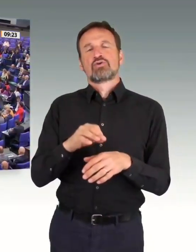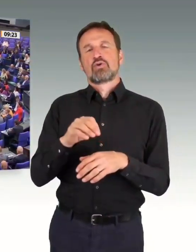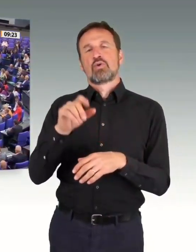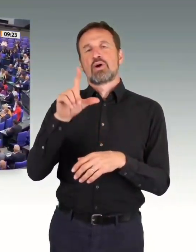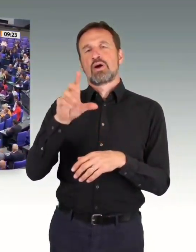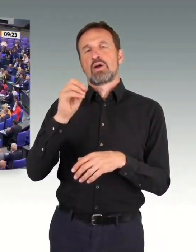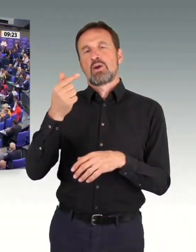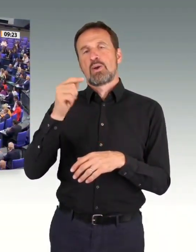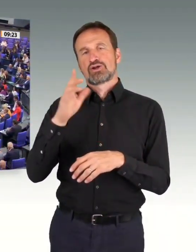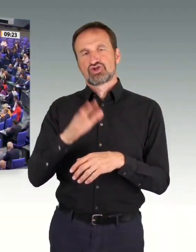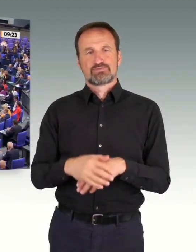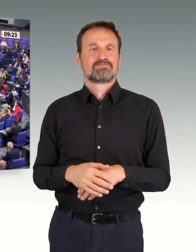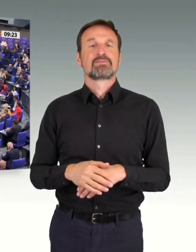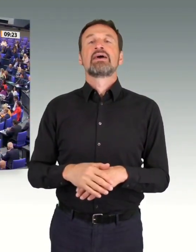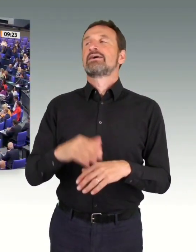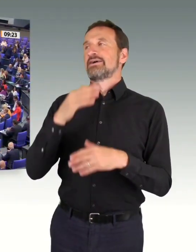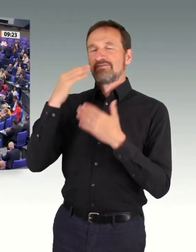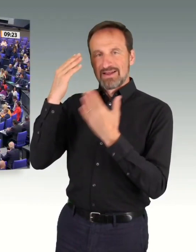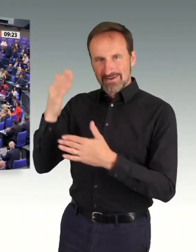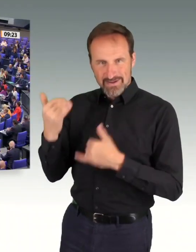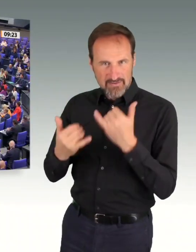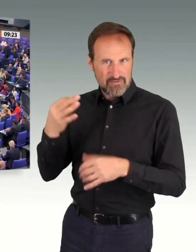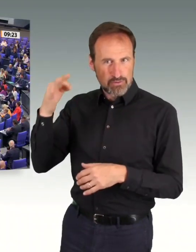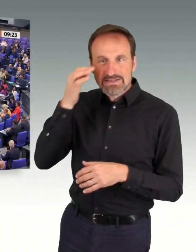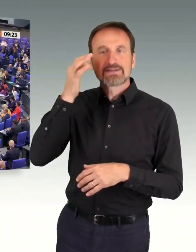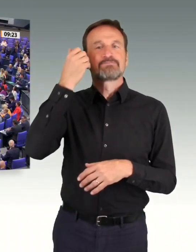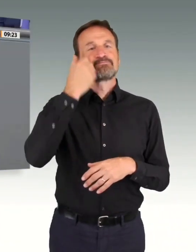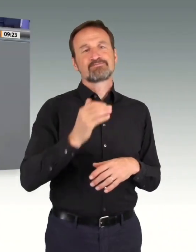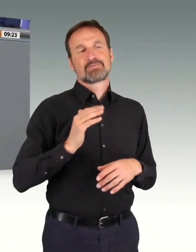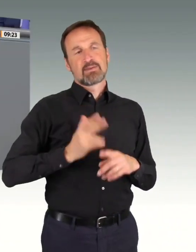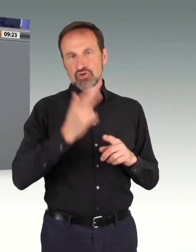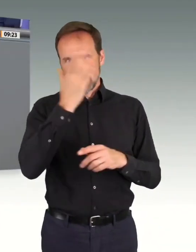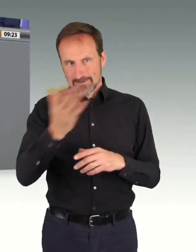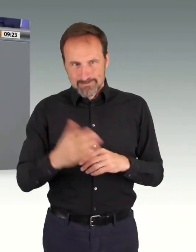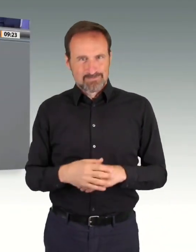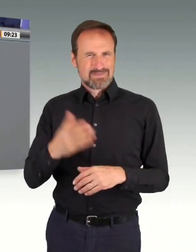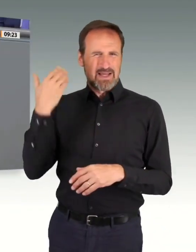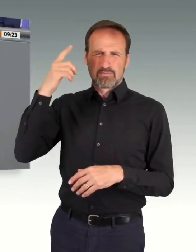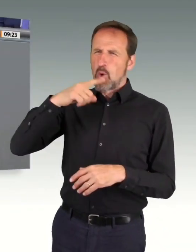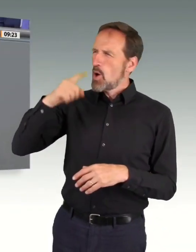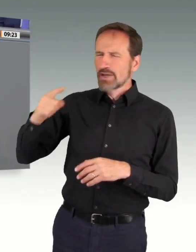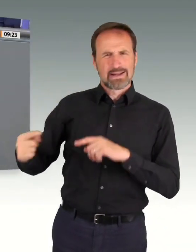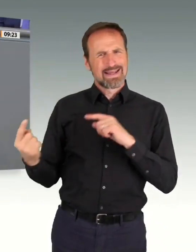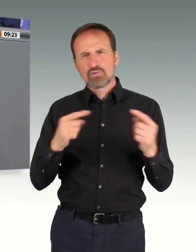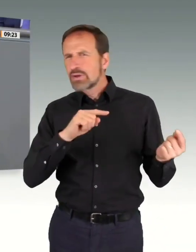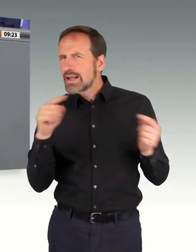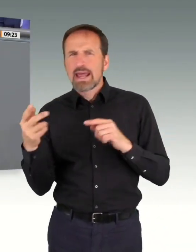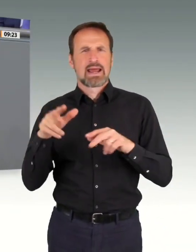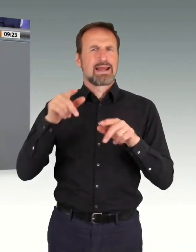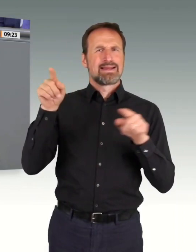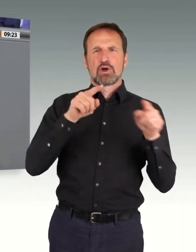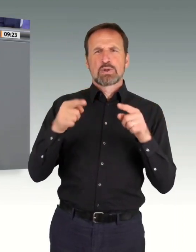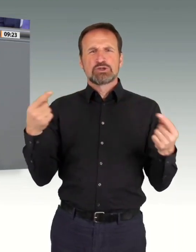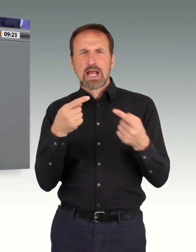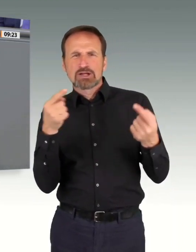Streitigkeiten, gegenseitige Beschuldigungen, Durchstechereien, und nun soll dieses Gesetz hoppla hopp auf die Tagesordnung kommen. Und Sie